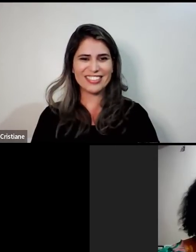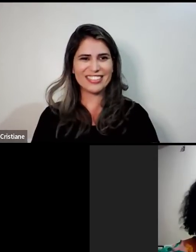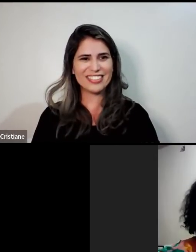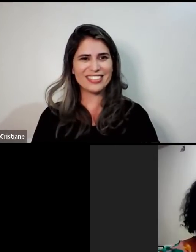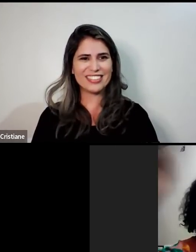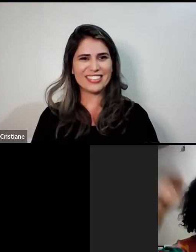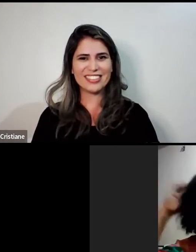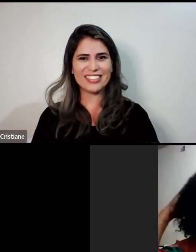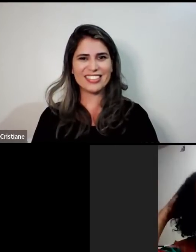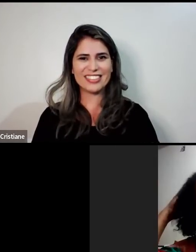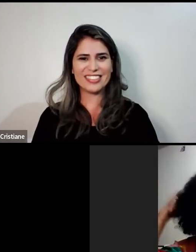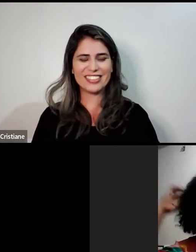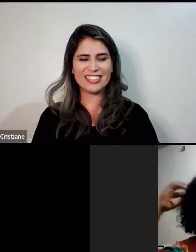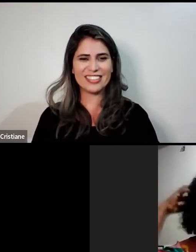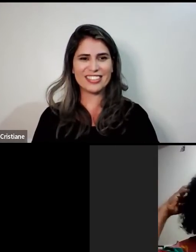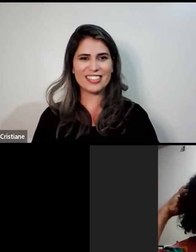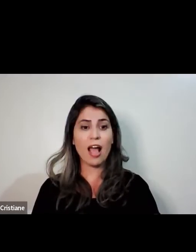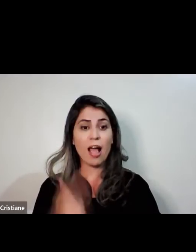Até mais, tchau, tchau.